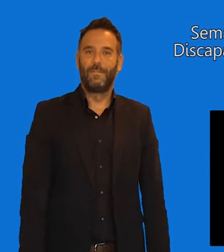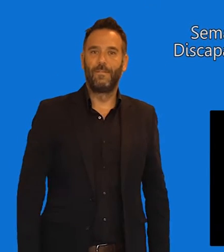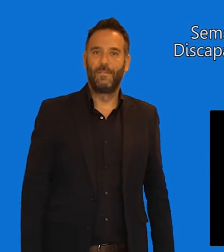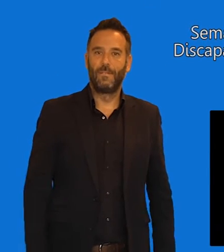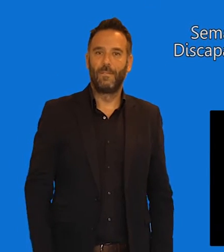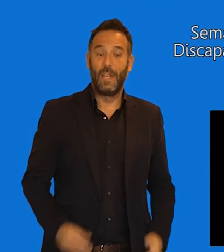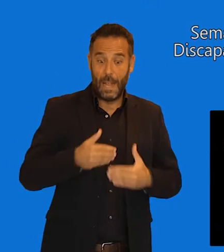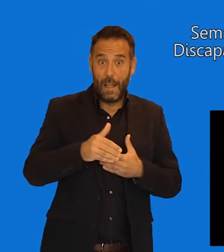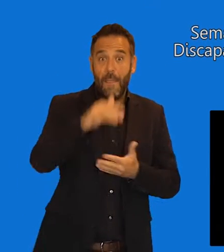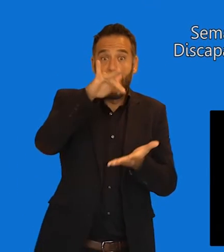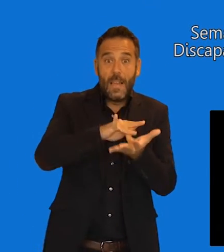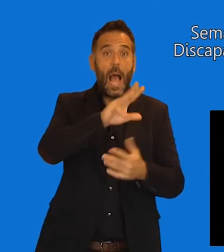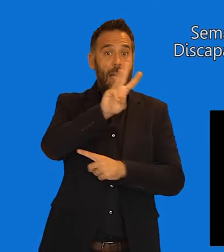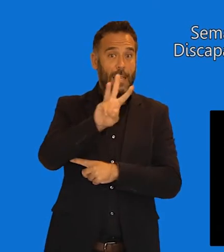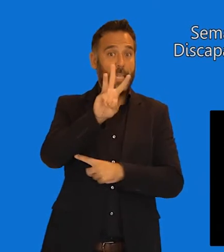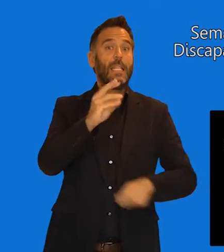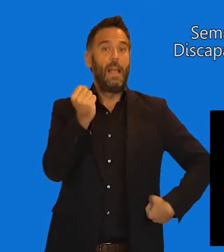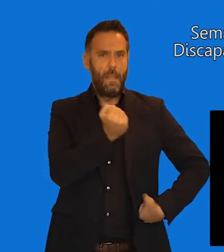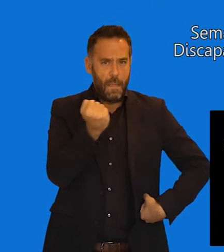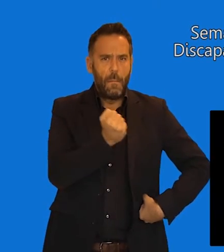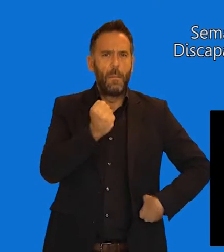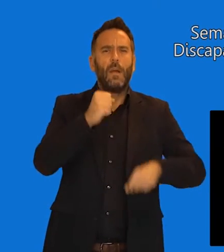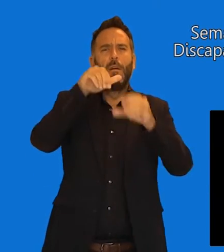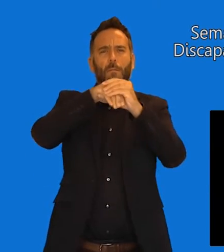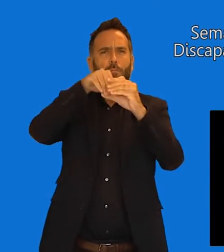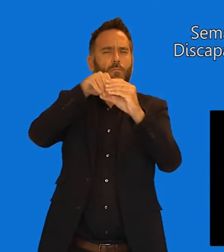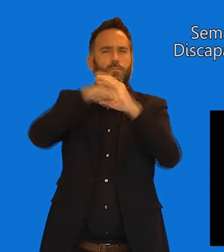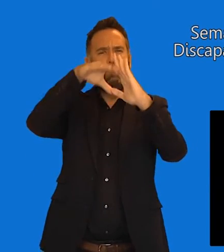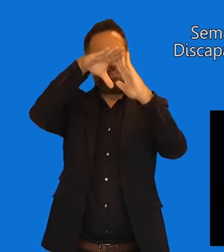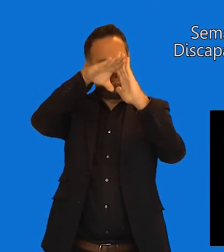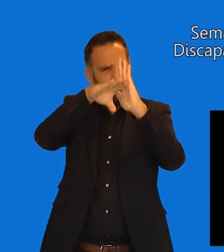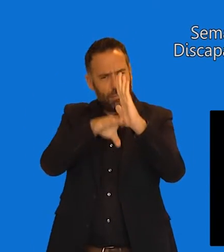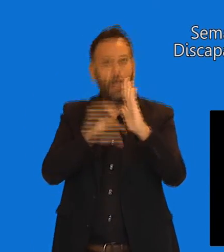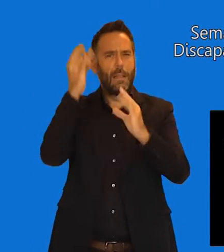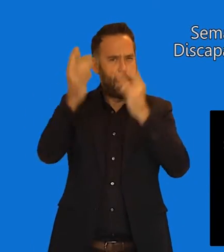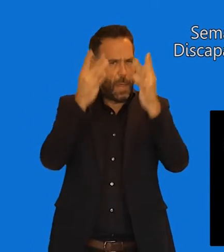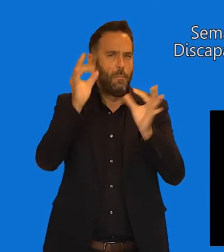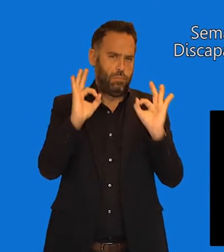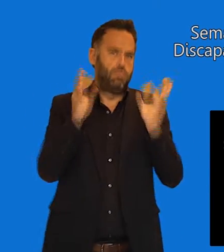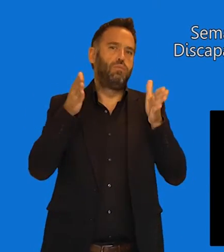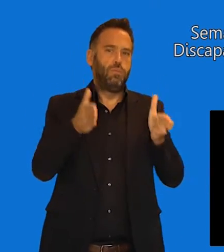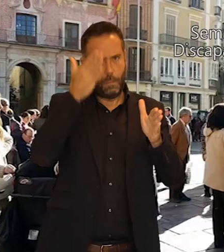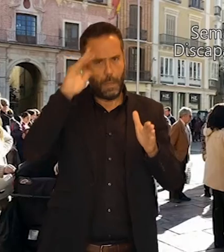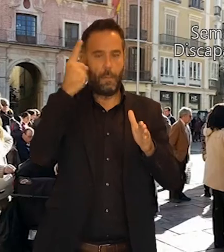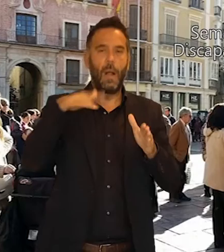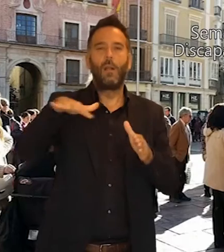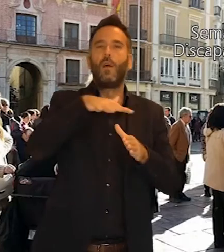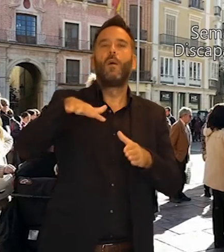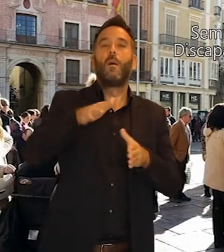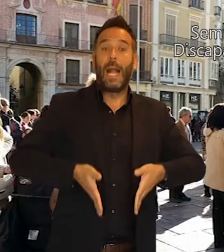de Actos, y el horario será de 5 de la tarde a 8 de la tarde. El día 3 de diciembre